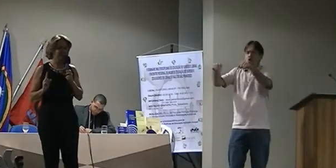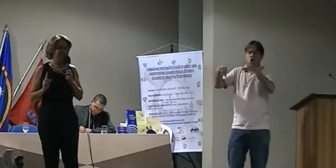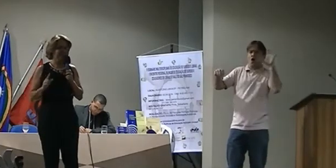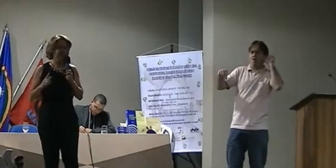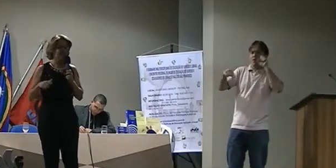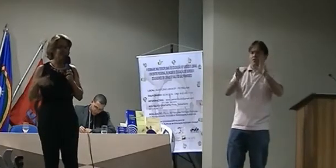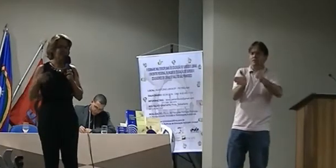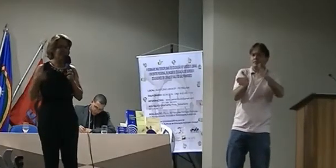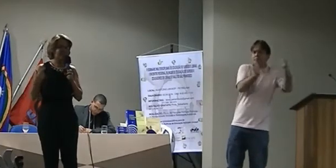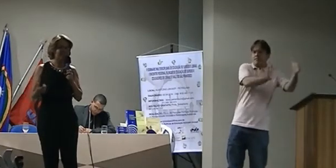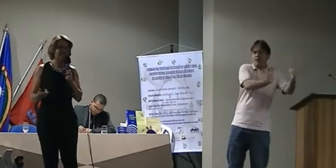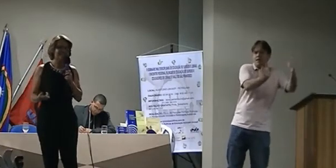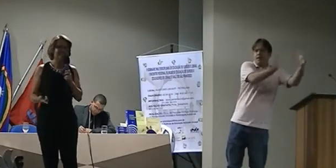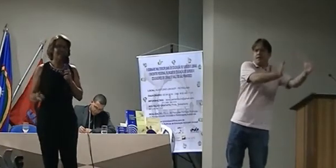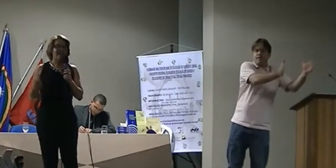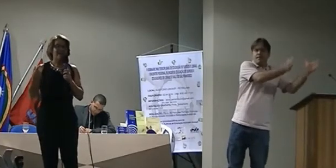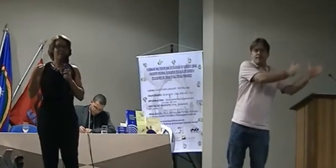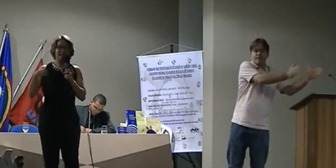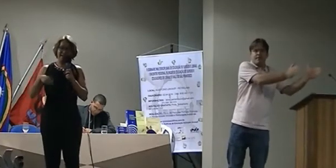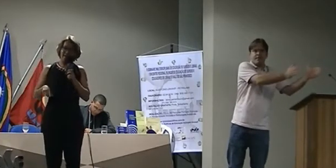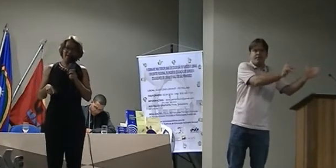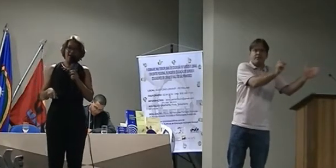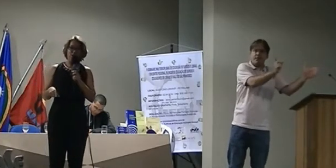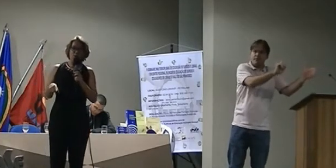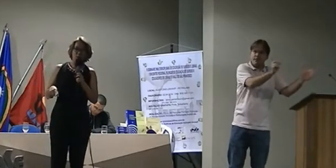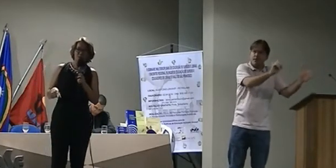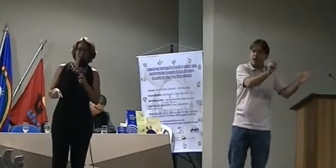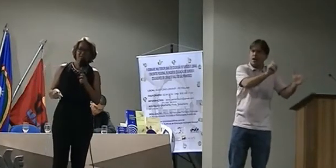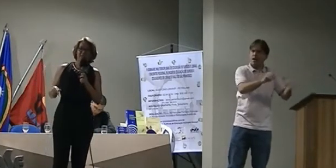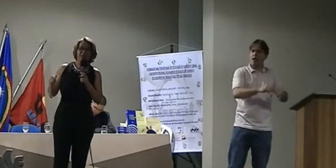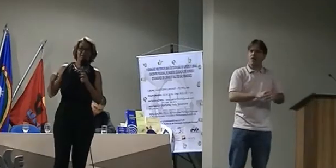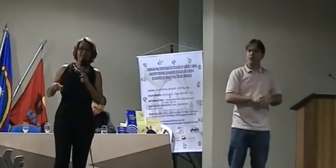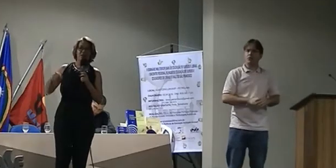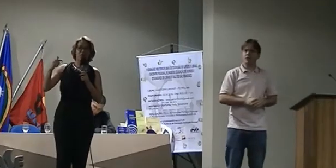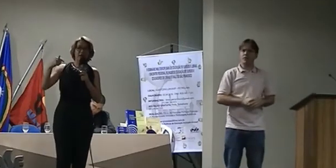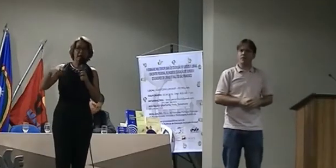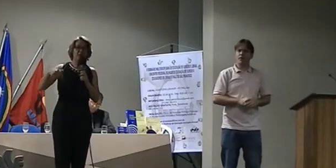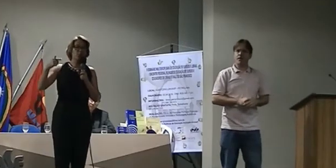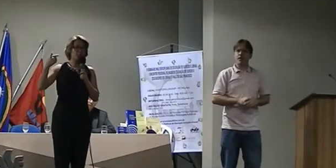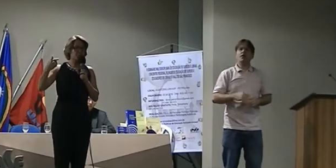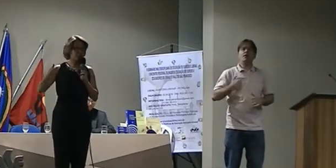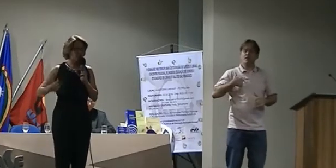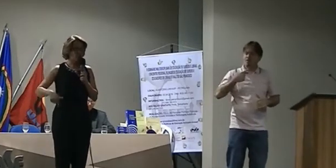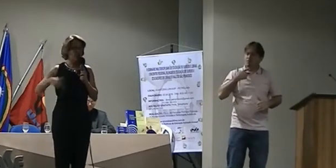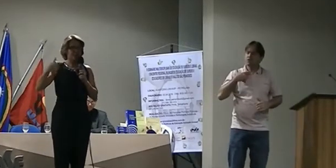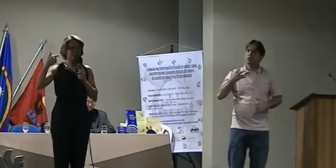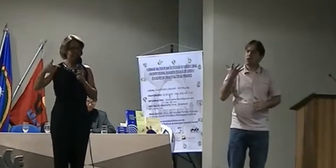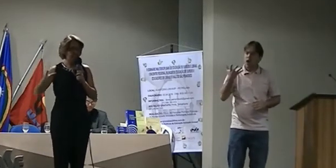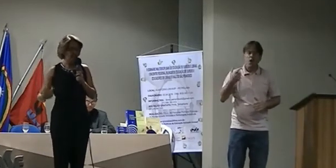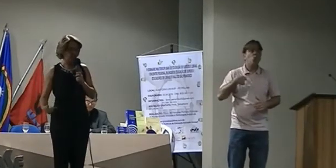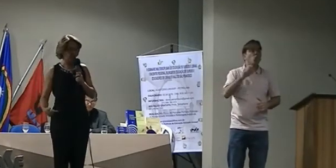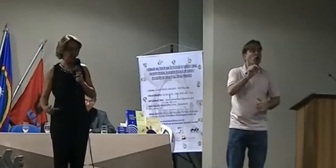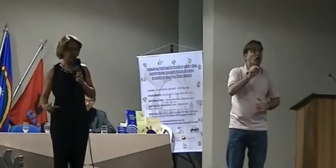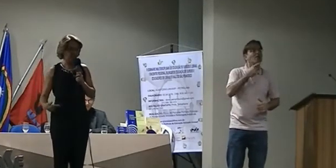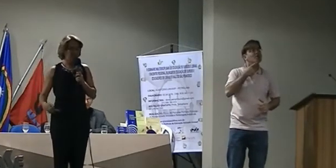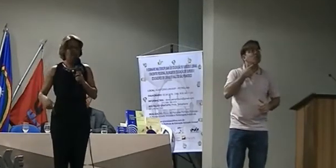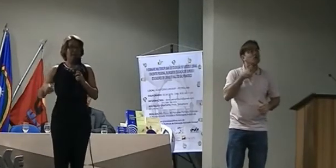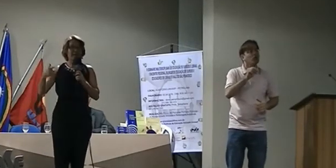A gente precisa brigar hoje para dizer, não, eu quero um professor proficiente que